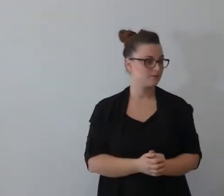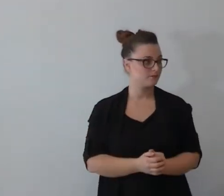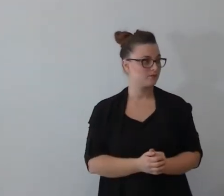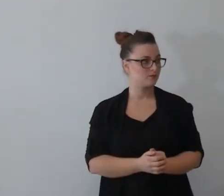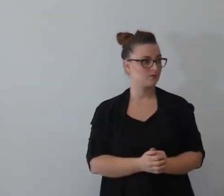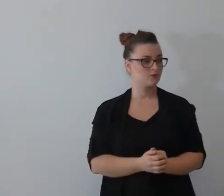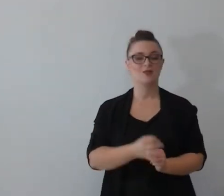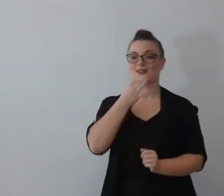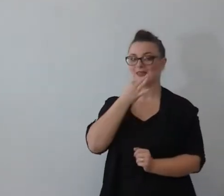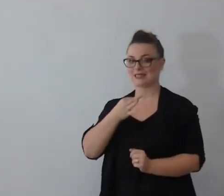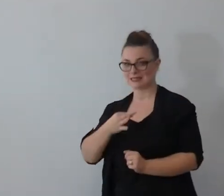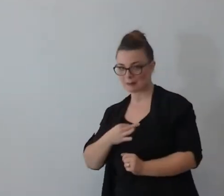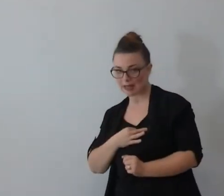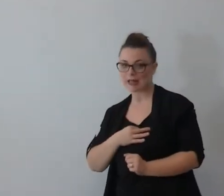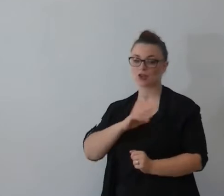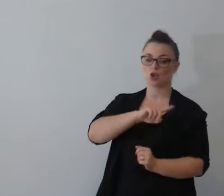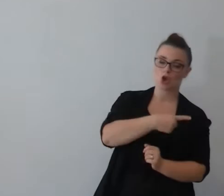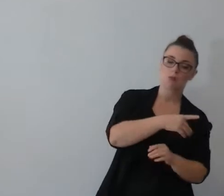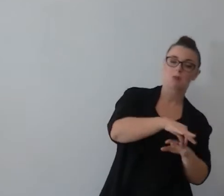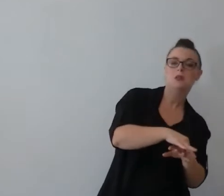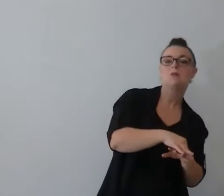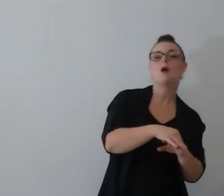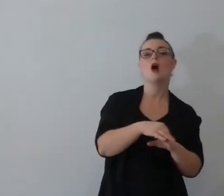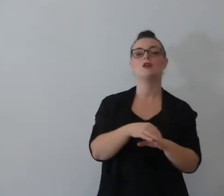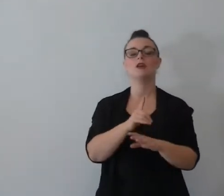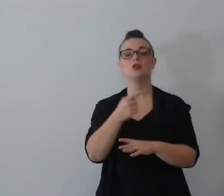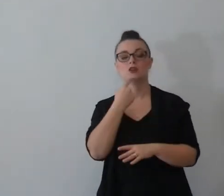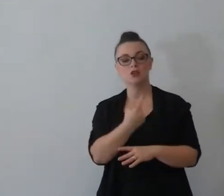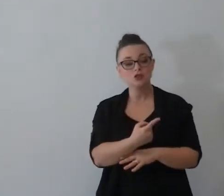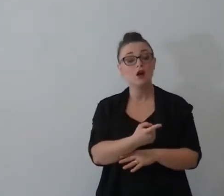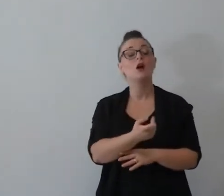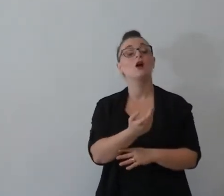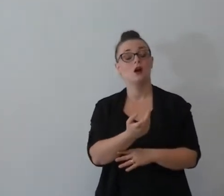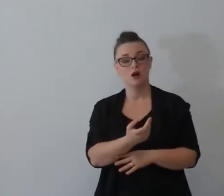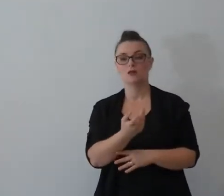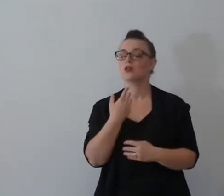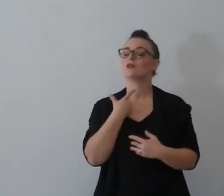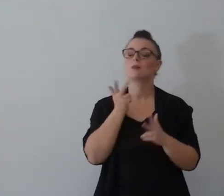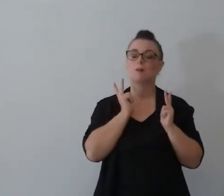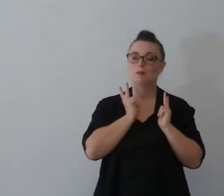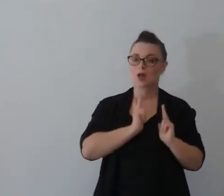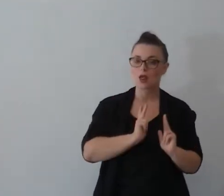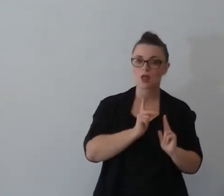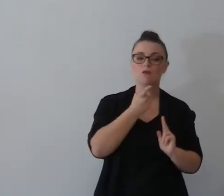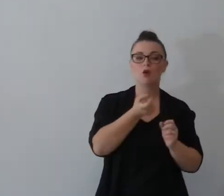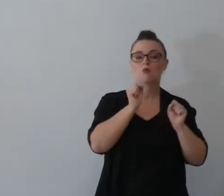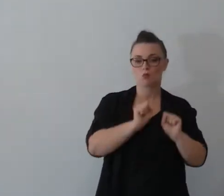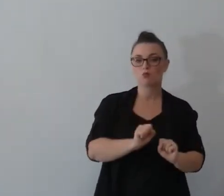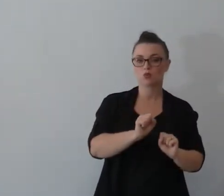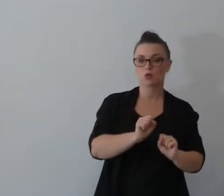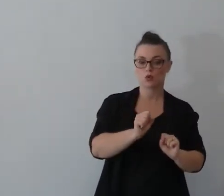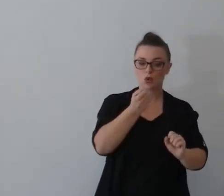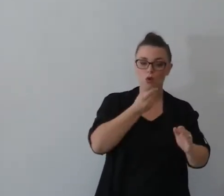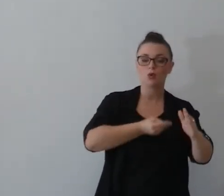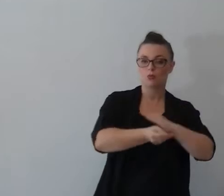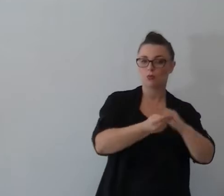l'inizione il matrimonio e Dio disse loro siate che conti moltiplicatevi la consumazione il